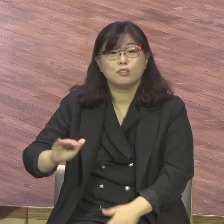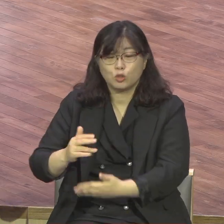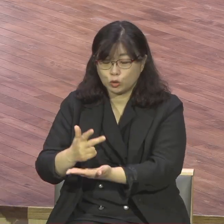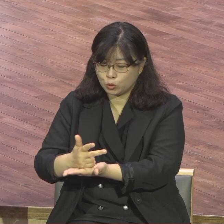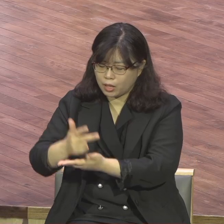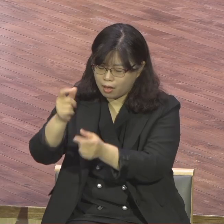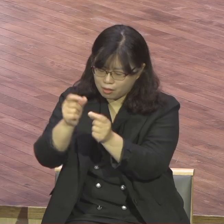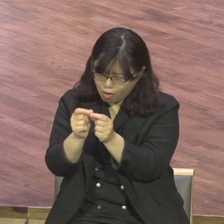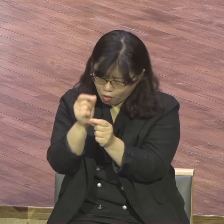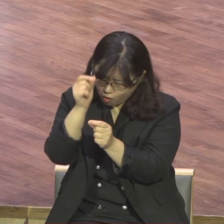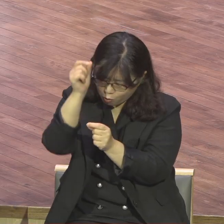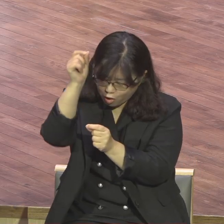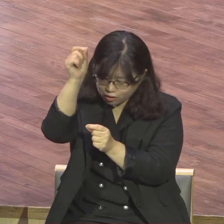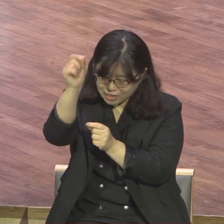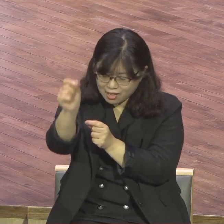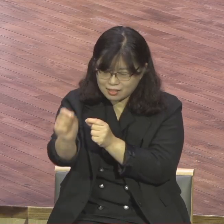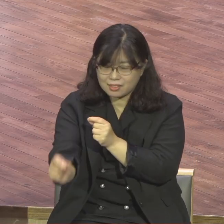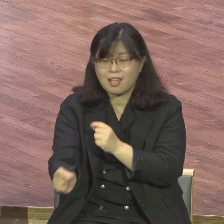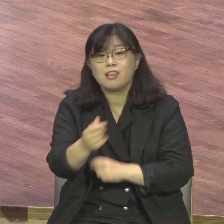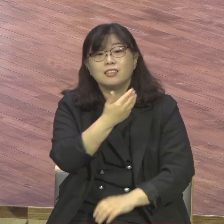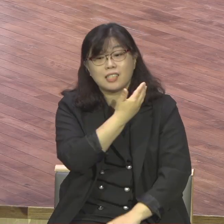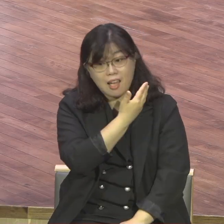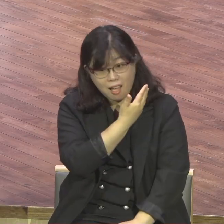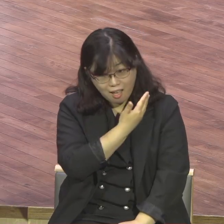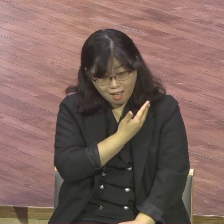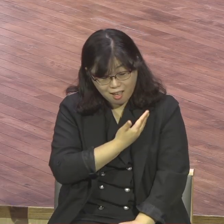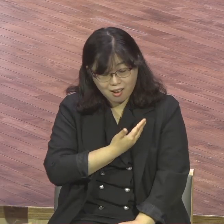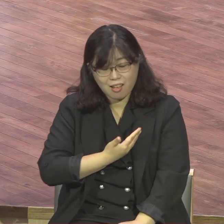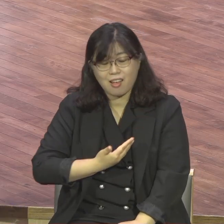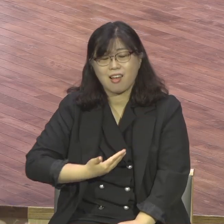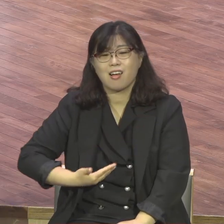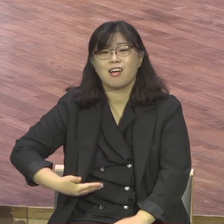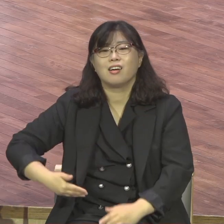주의 영원한 제자라